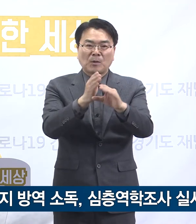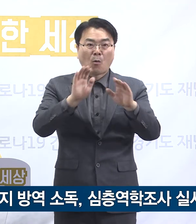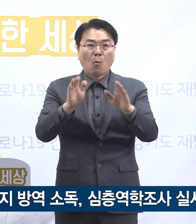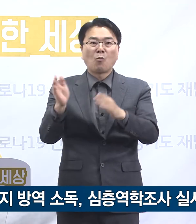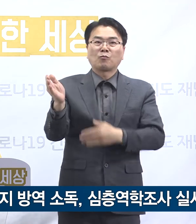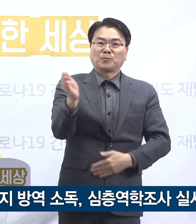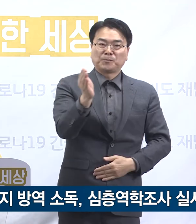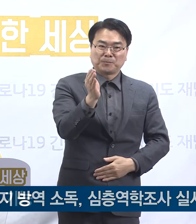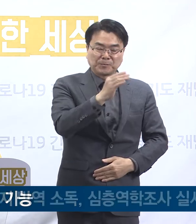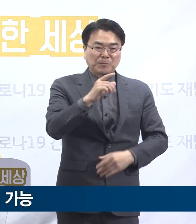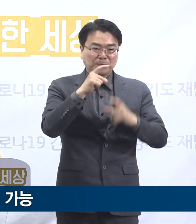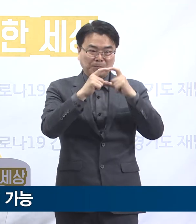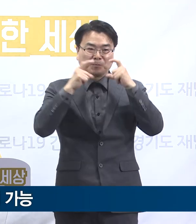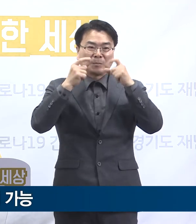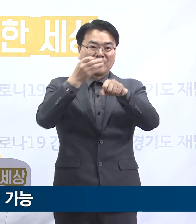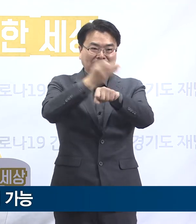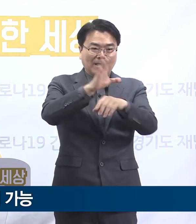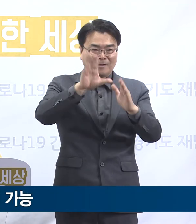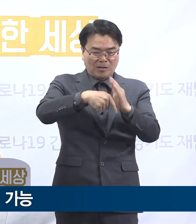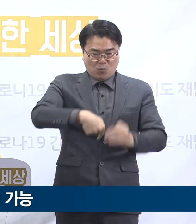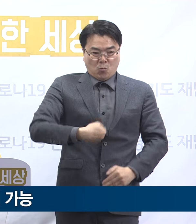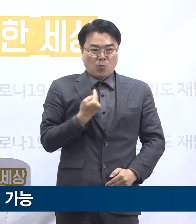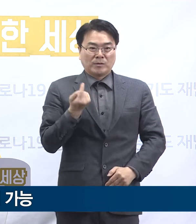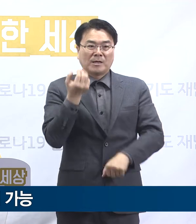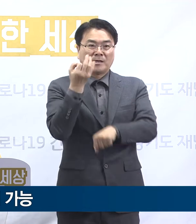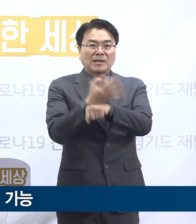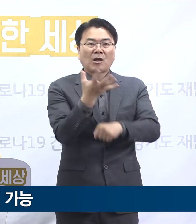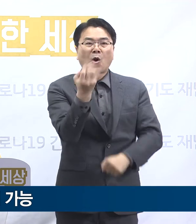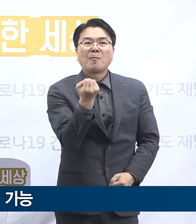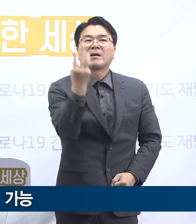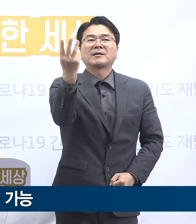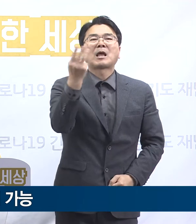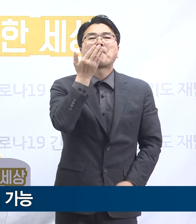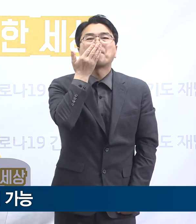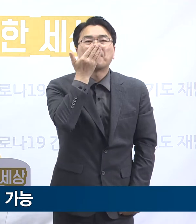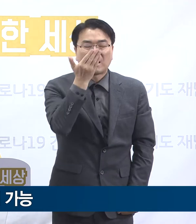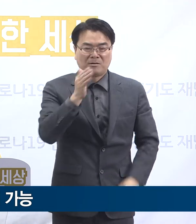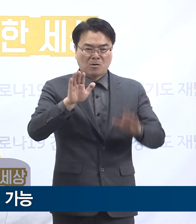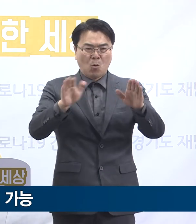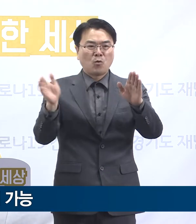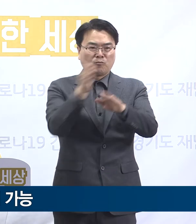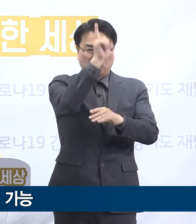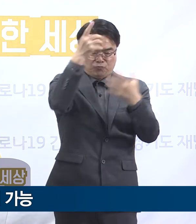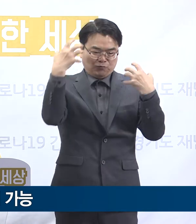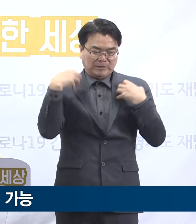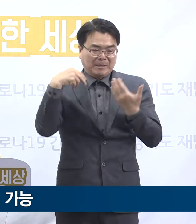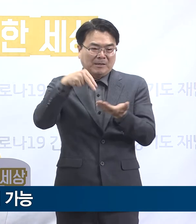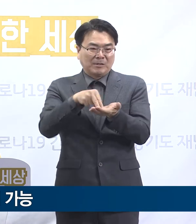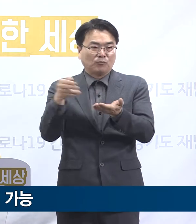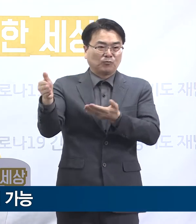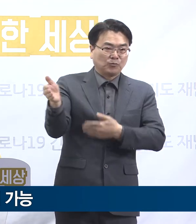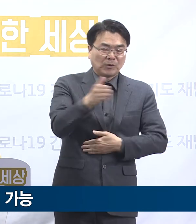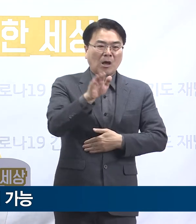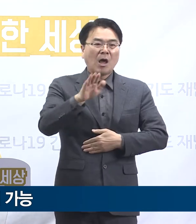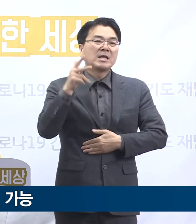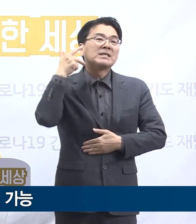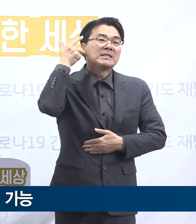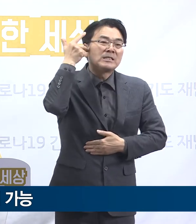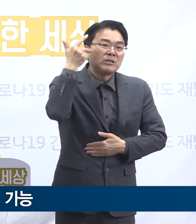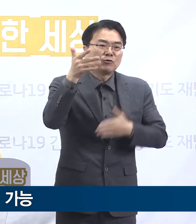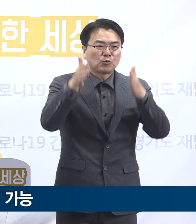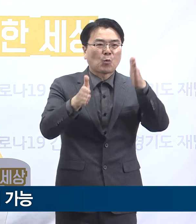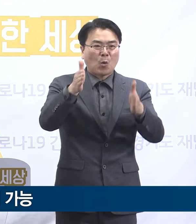마스크 구매 수량이 1인 3장으로 늘어납니다. 정부는 공적 마스크의 구매 편의성을 높이기 위해 일주일에